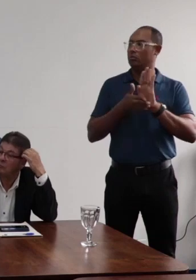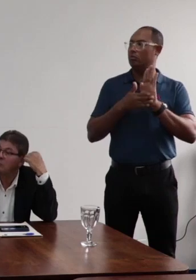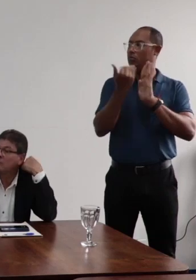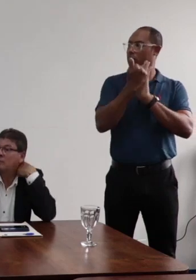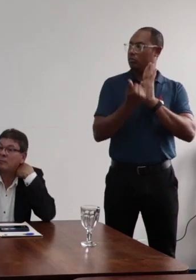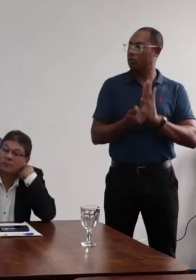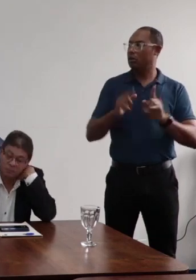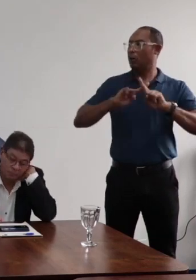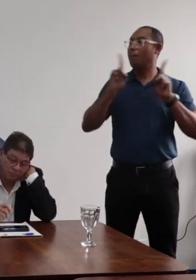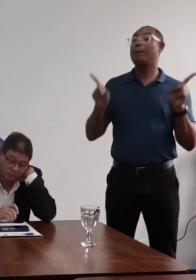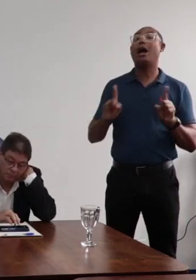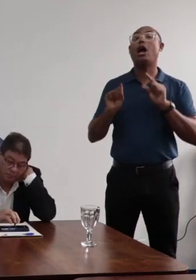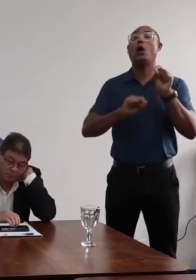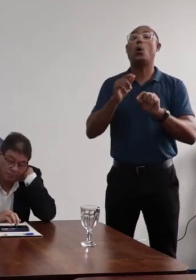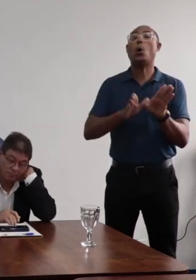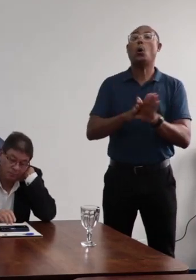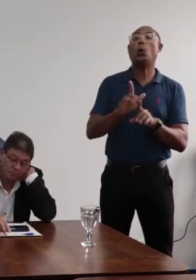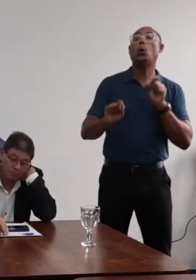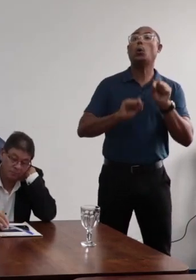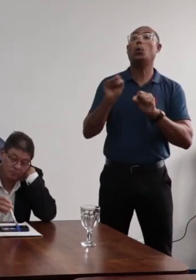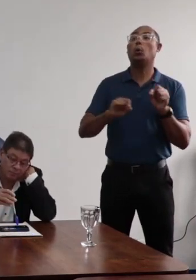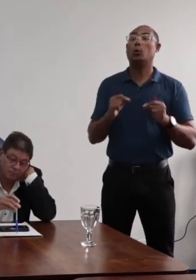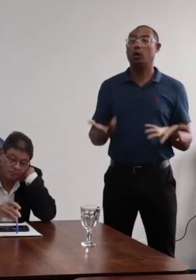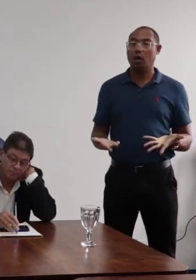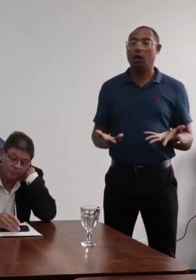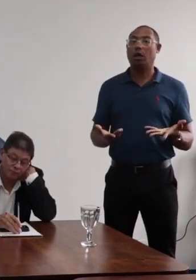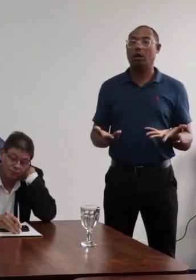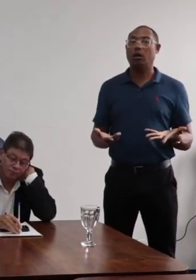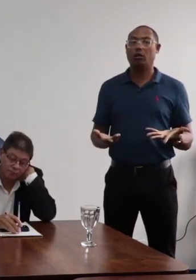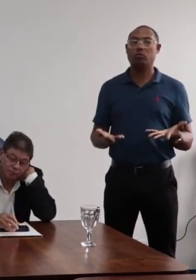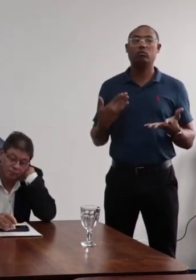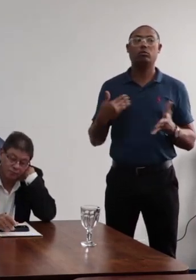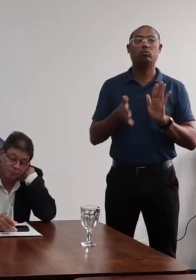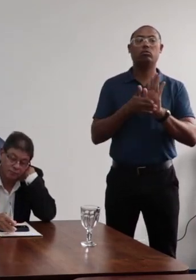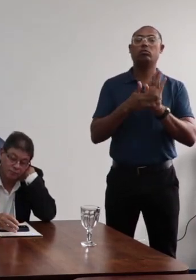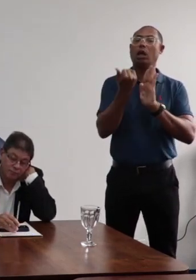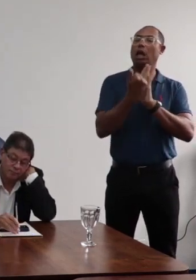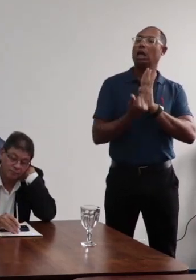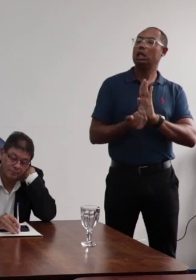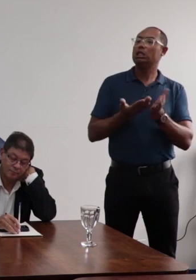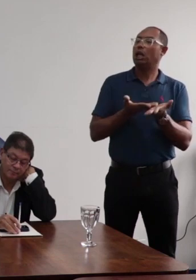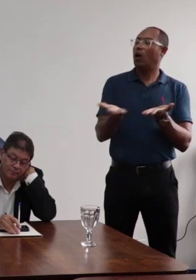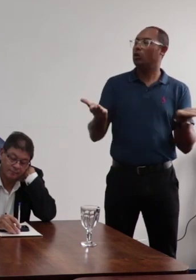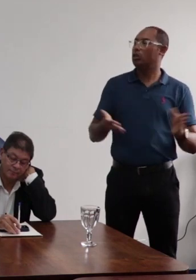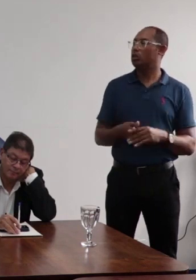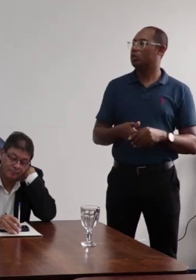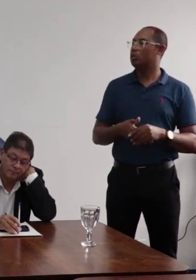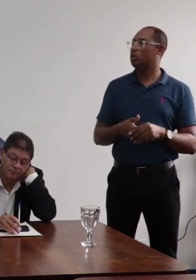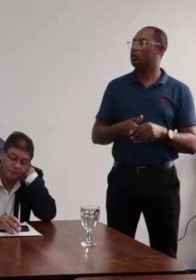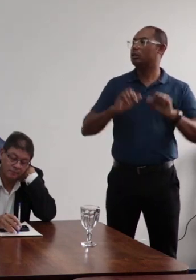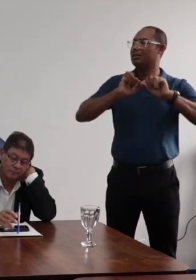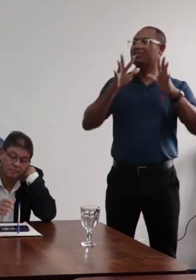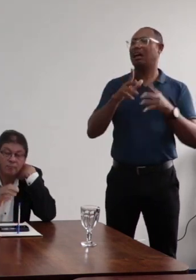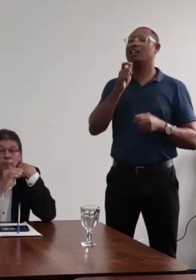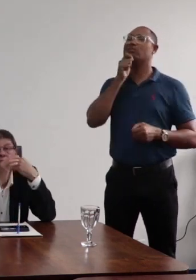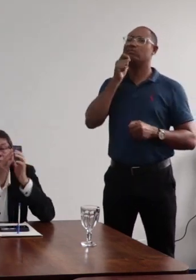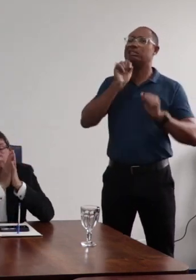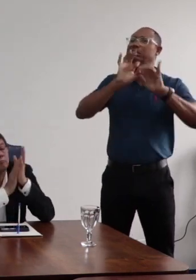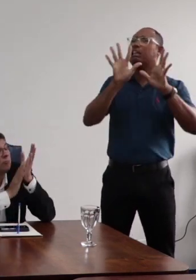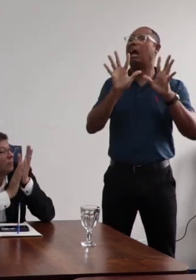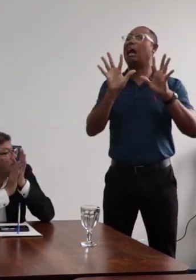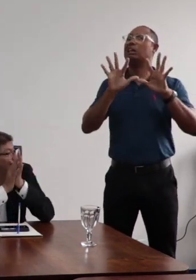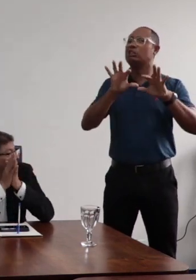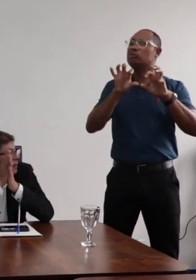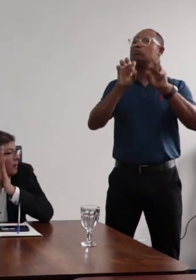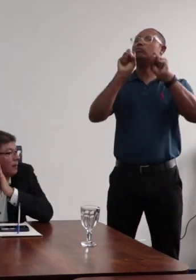listaclipse. Mas qual é o conselho que vai estabelecer isso? Não está muito claro. Mas eu